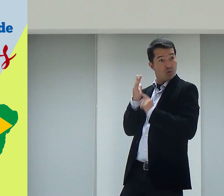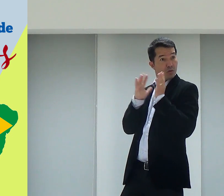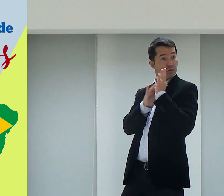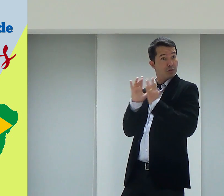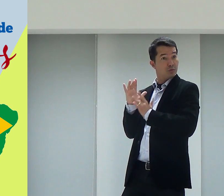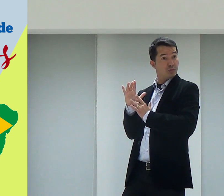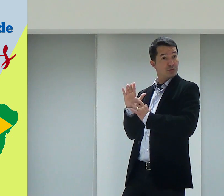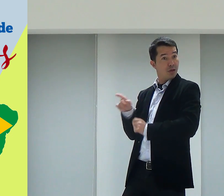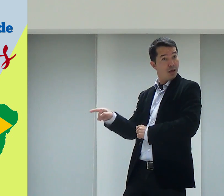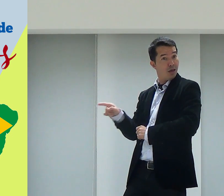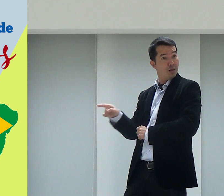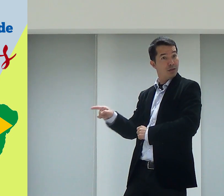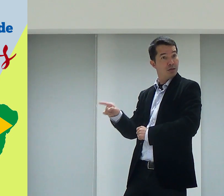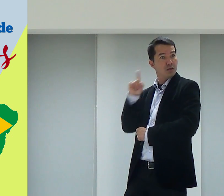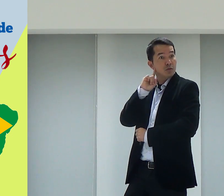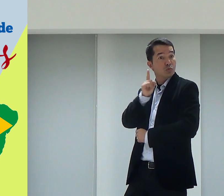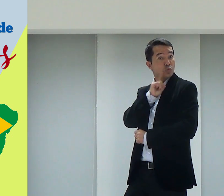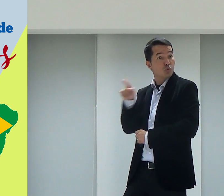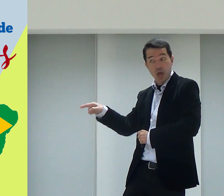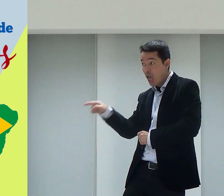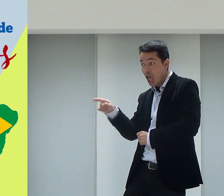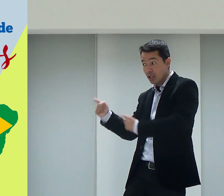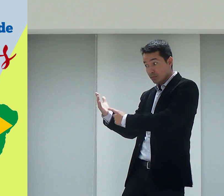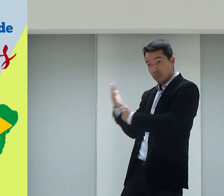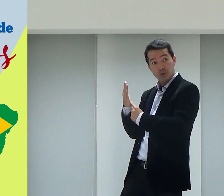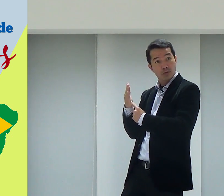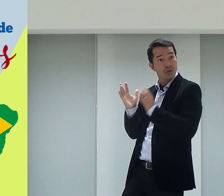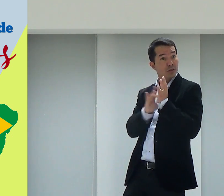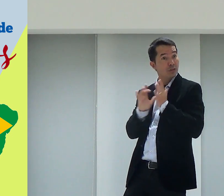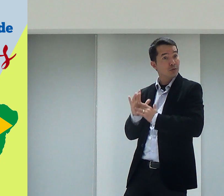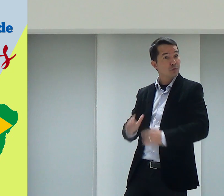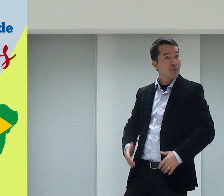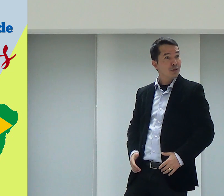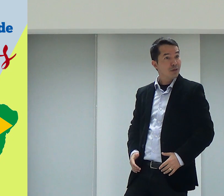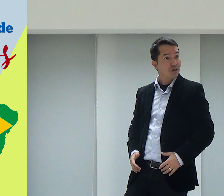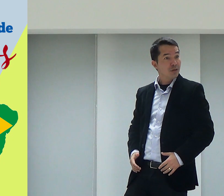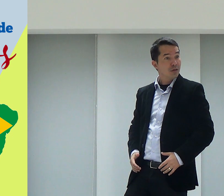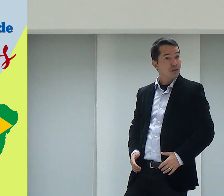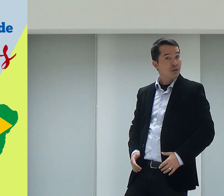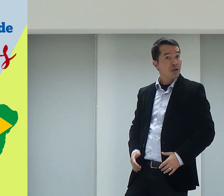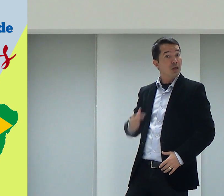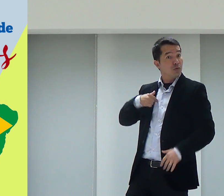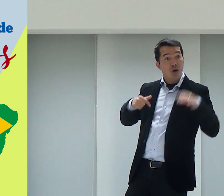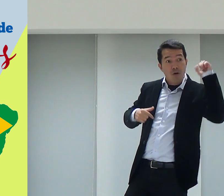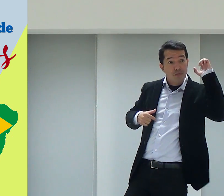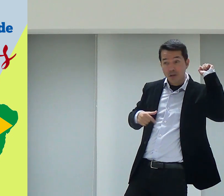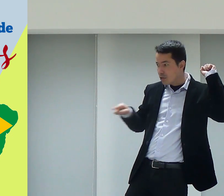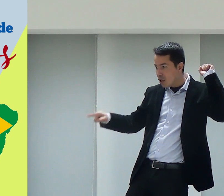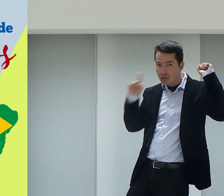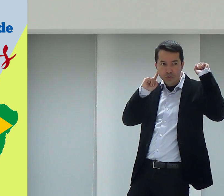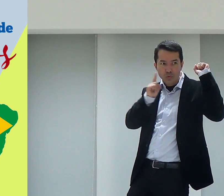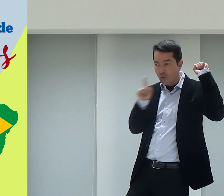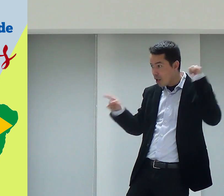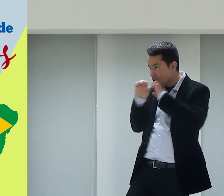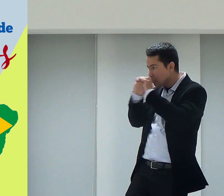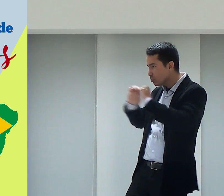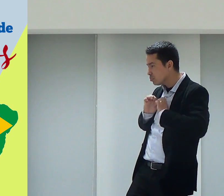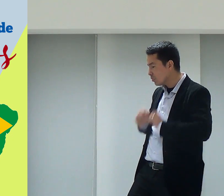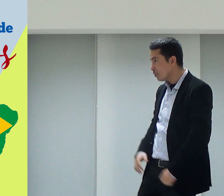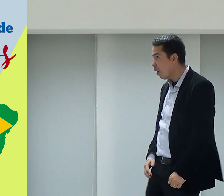E foi ele que me mostrou Jesus? Ele é surdo. Ele mostrou Jesus pra mim? Eu sou ouvinte. E ele é surdo?